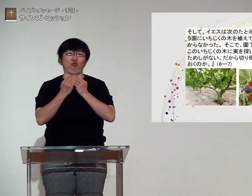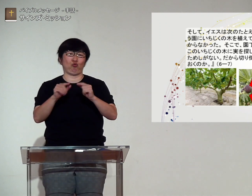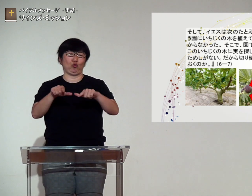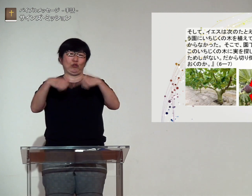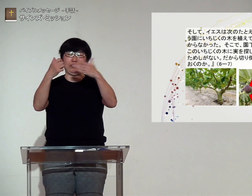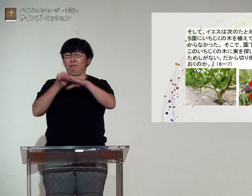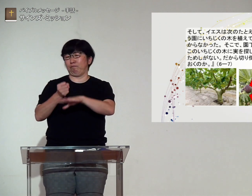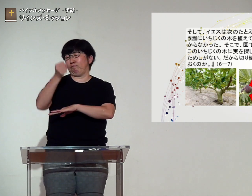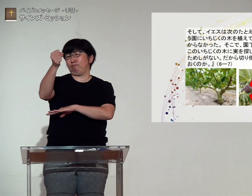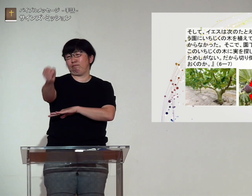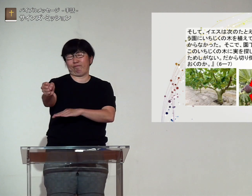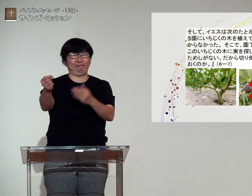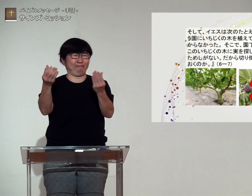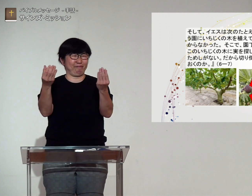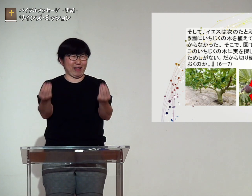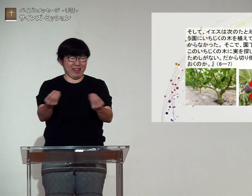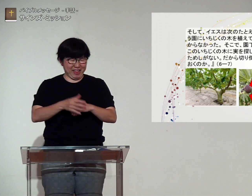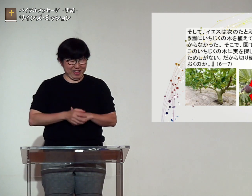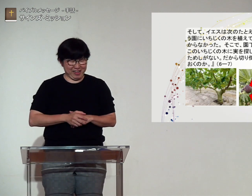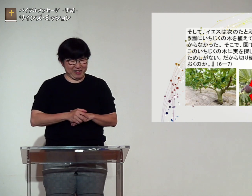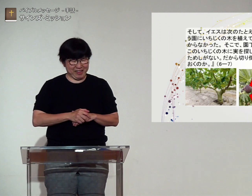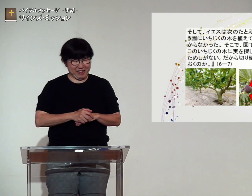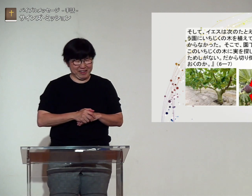軸の木を植えておきました